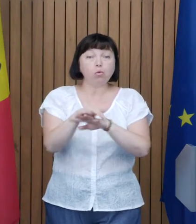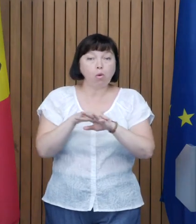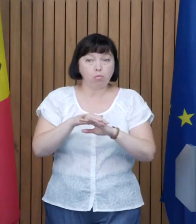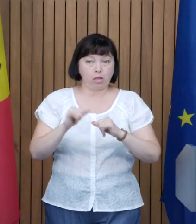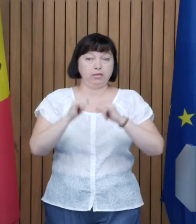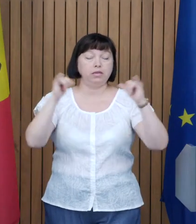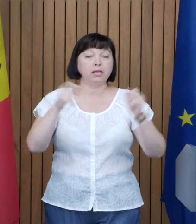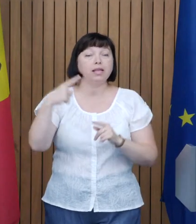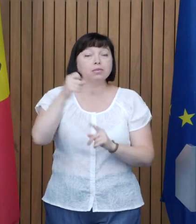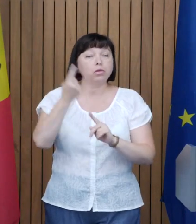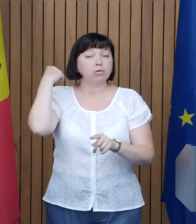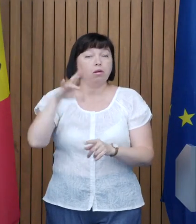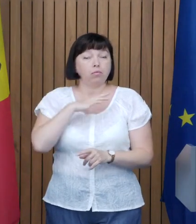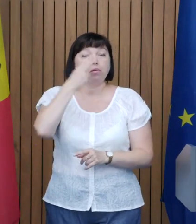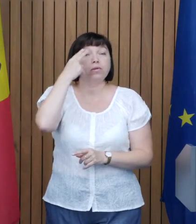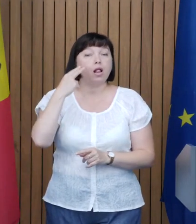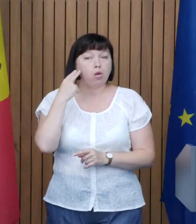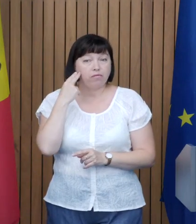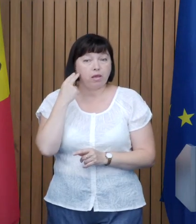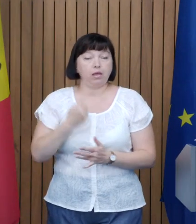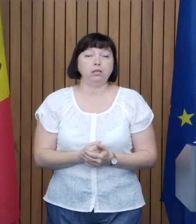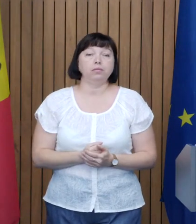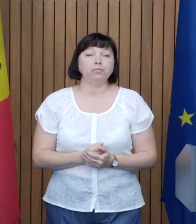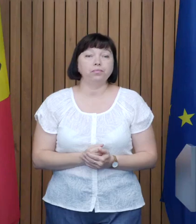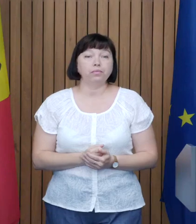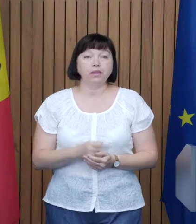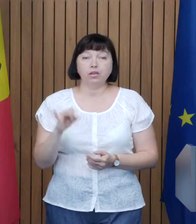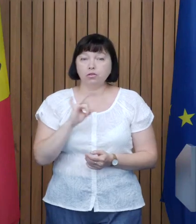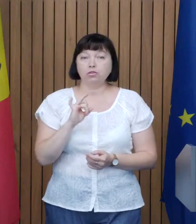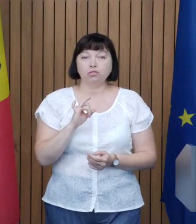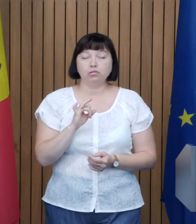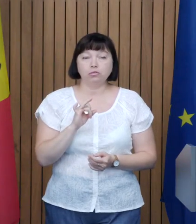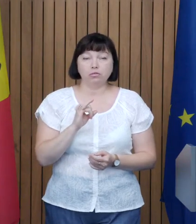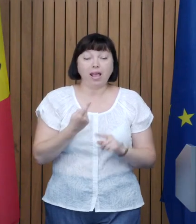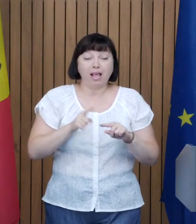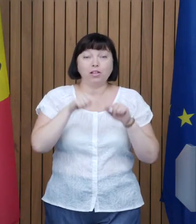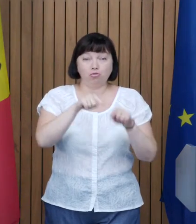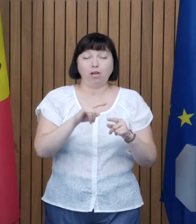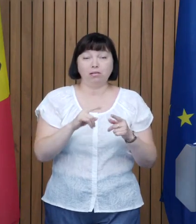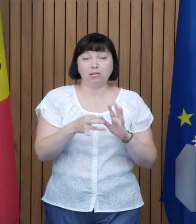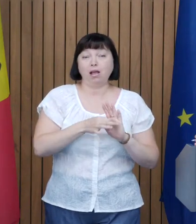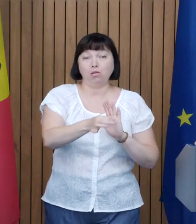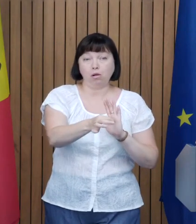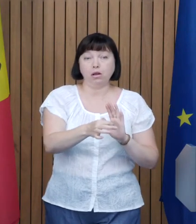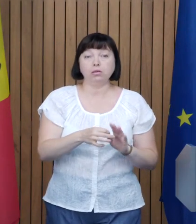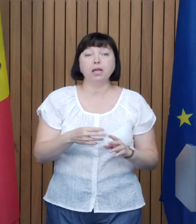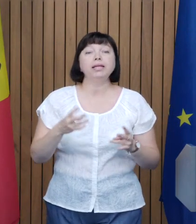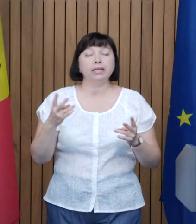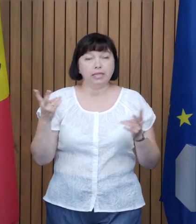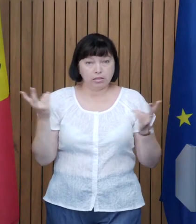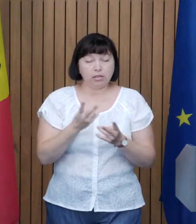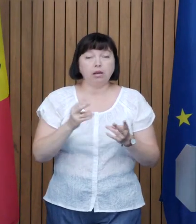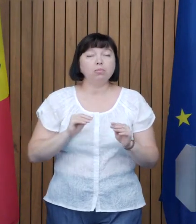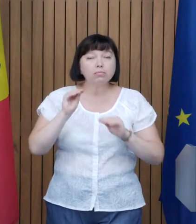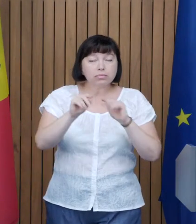Săptămâna trecută am fost în orașul El Alveni, iarăși în această localitate Este nevoie să crește